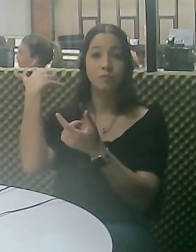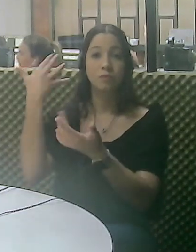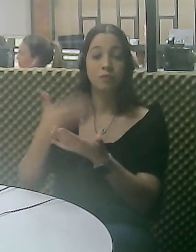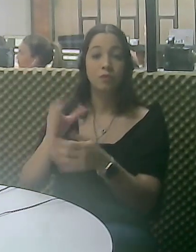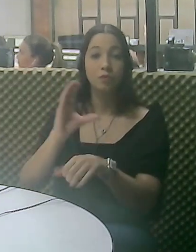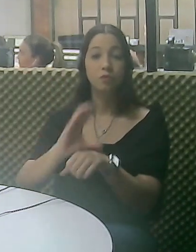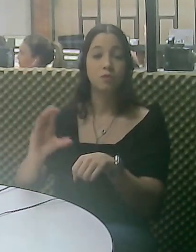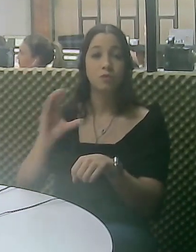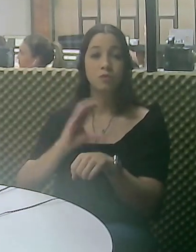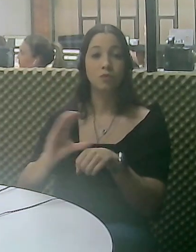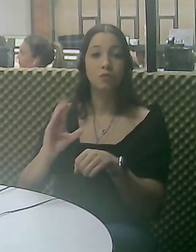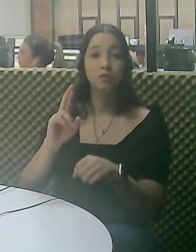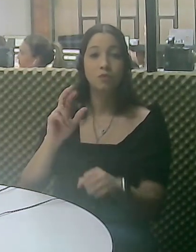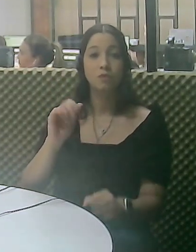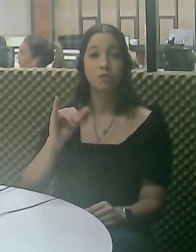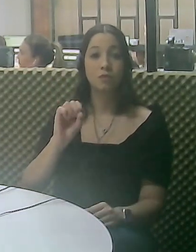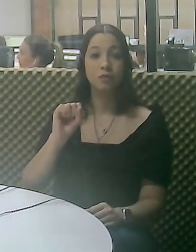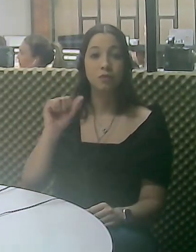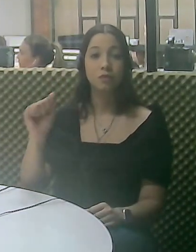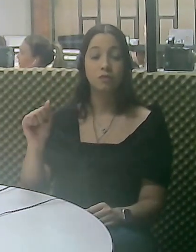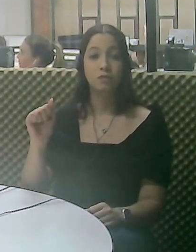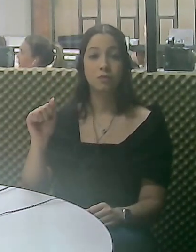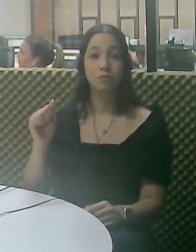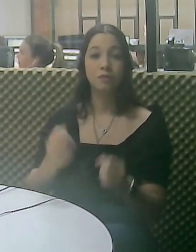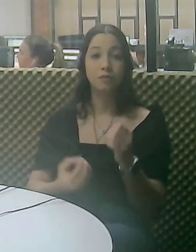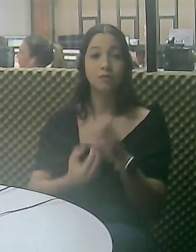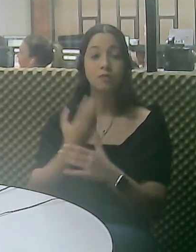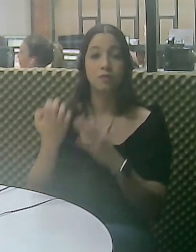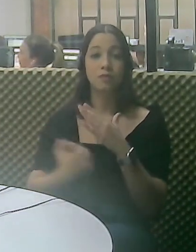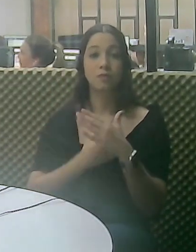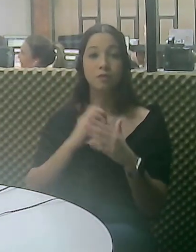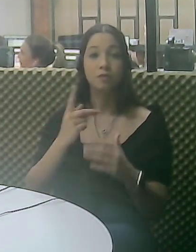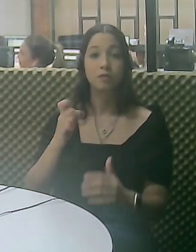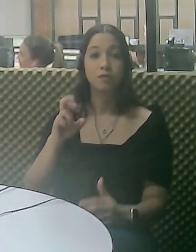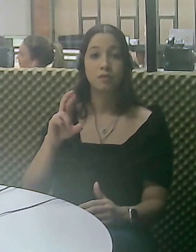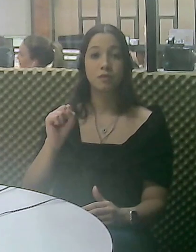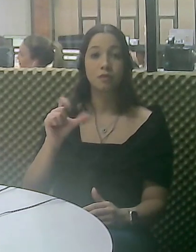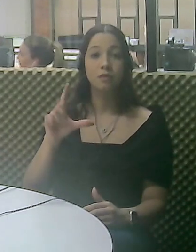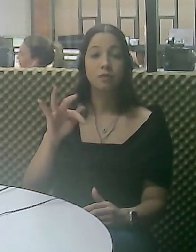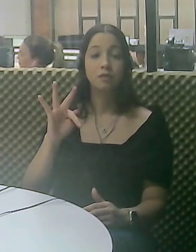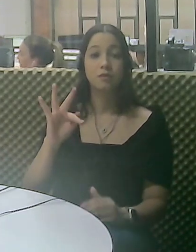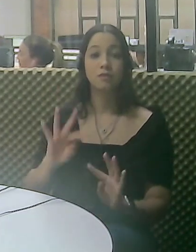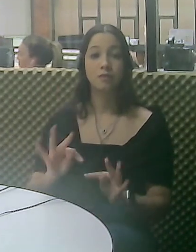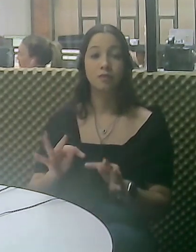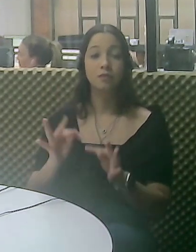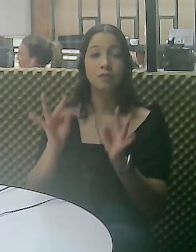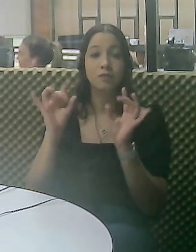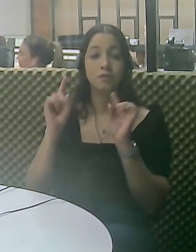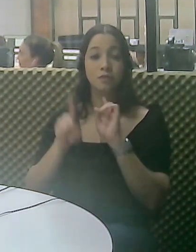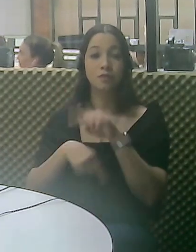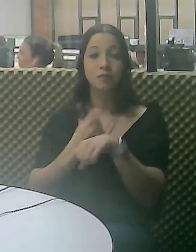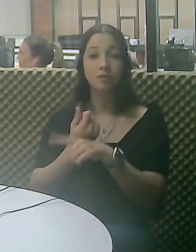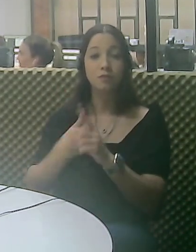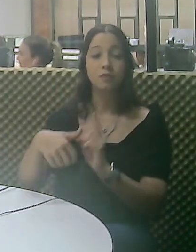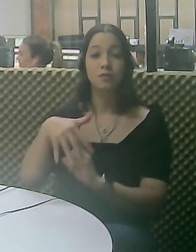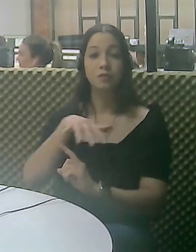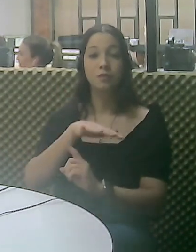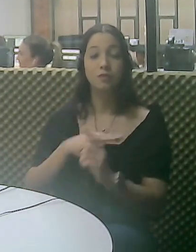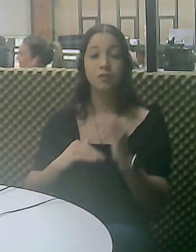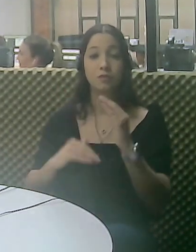Social, também durante o último ano, com curso ministrado por Raíssa Kist, cofundadora da Herself,